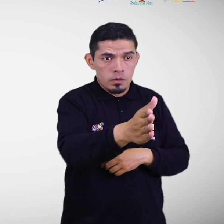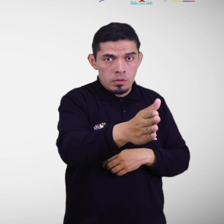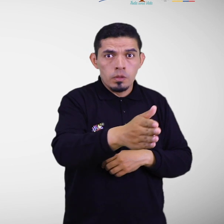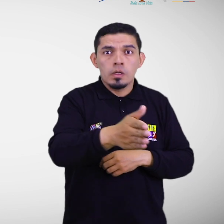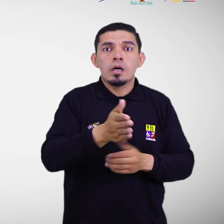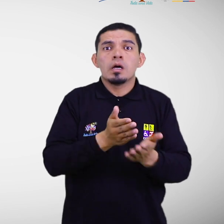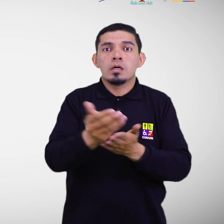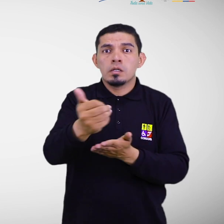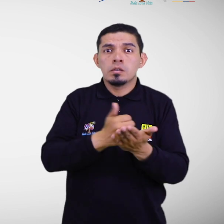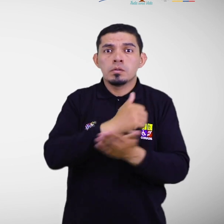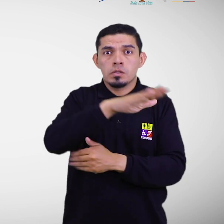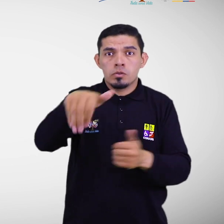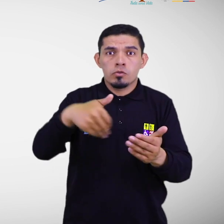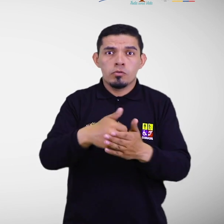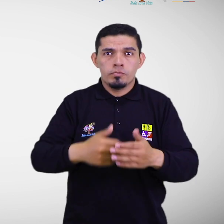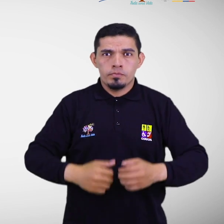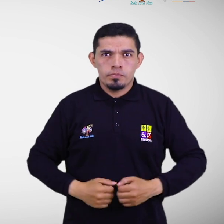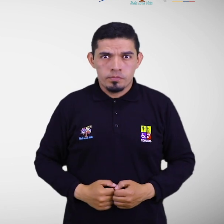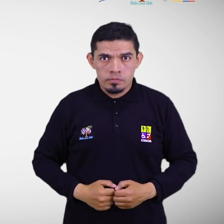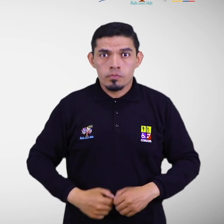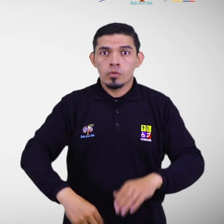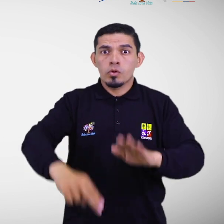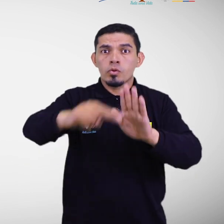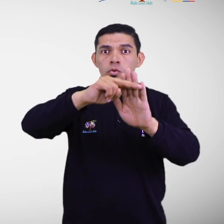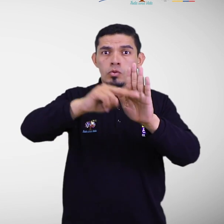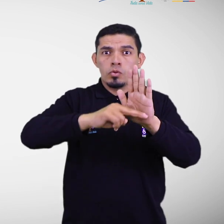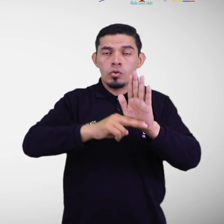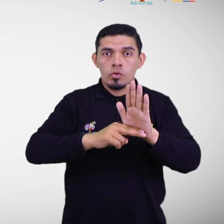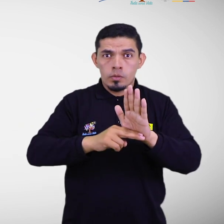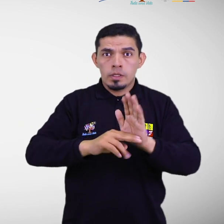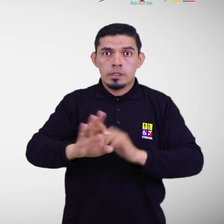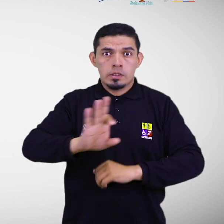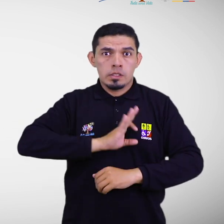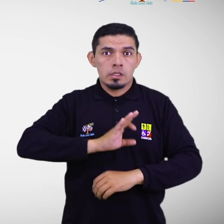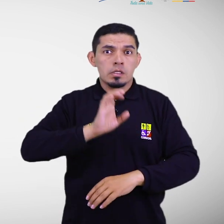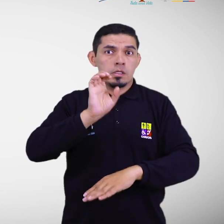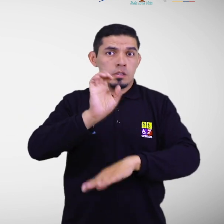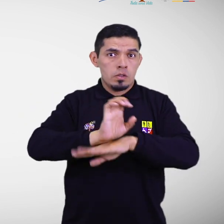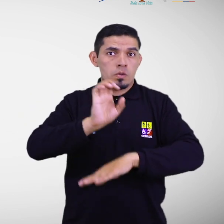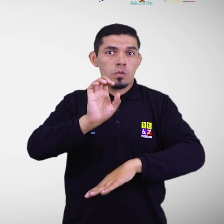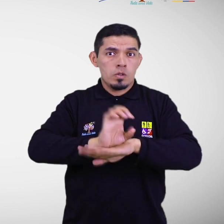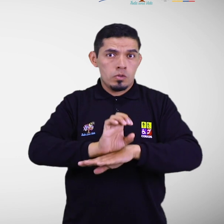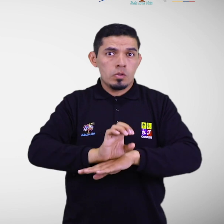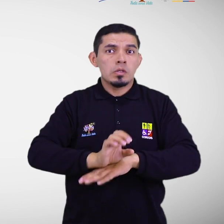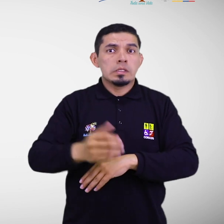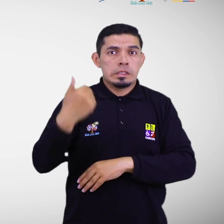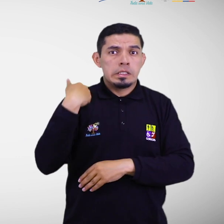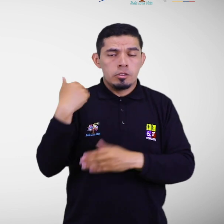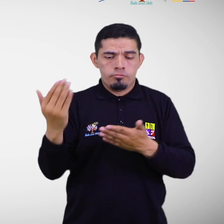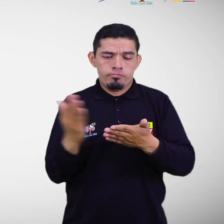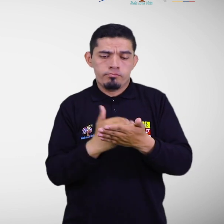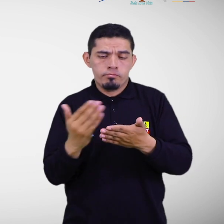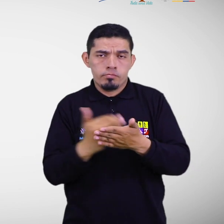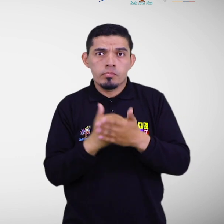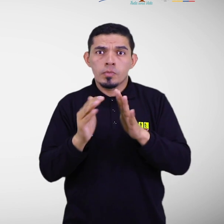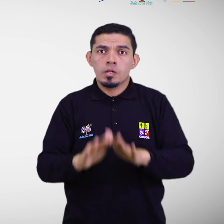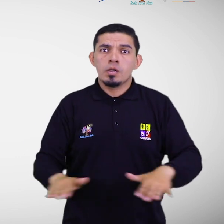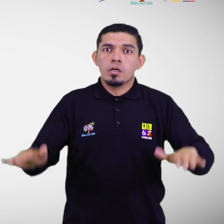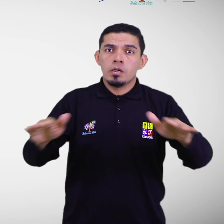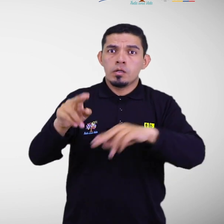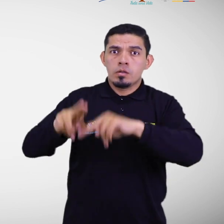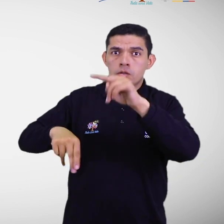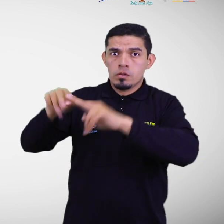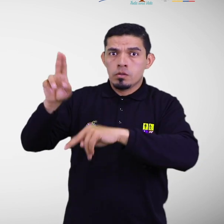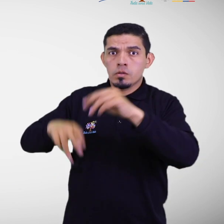acceso para todos. Las normas técnicas ecuatorianas para la accesibilidad al medio físico, al entorno construido,